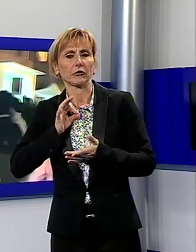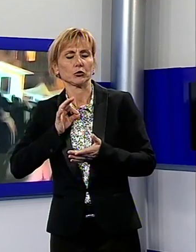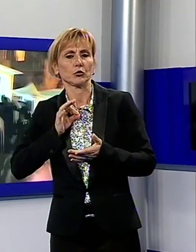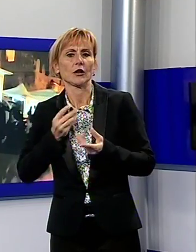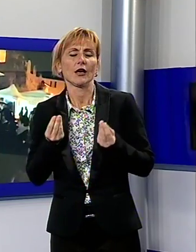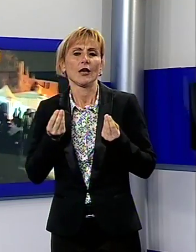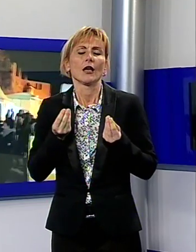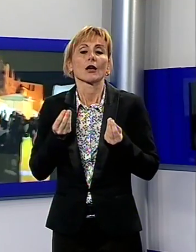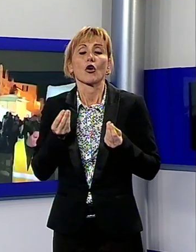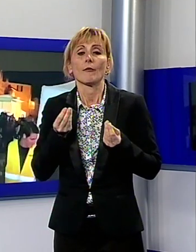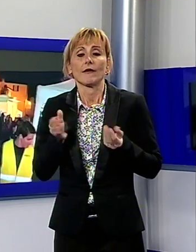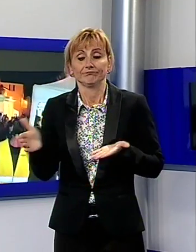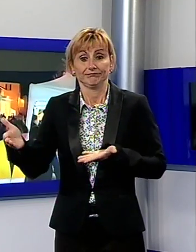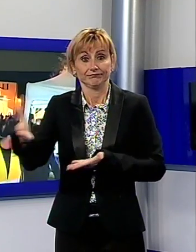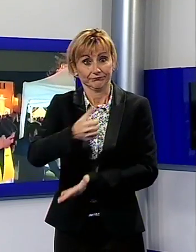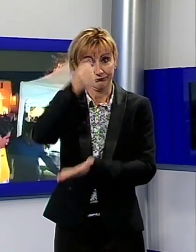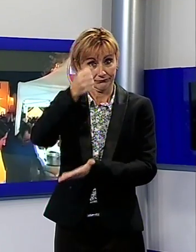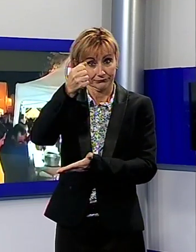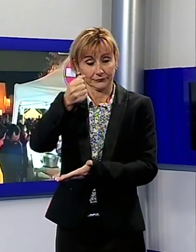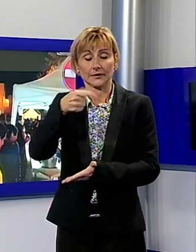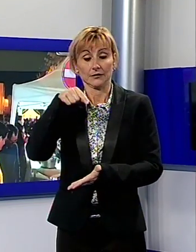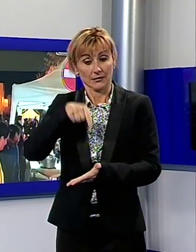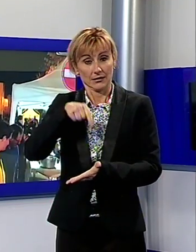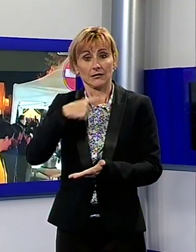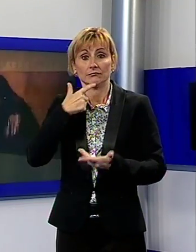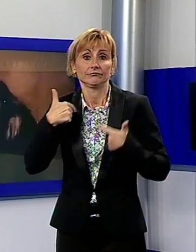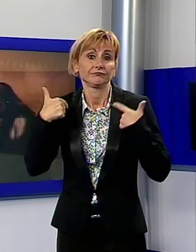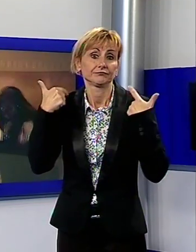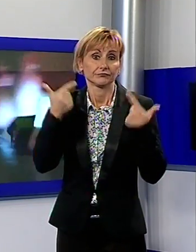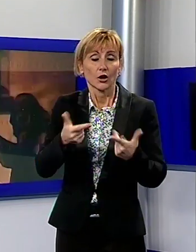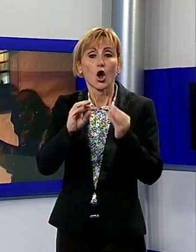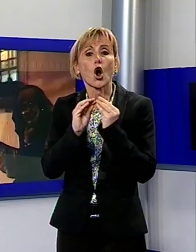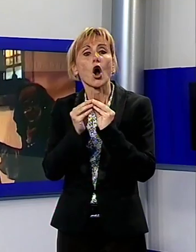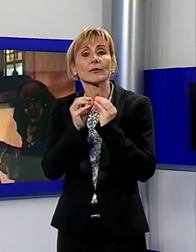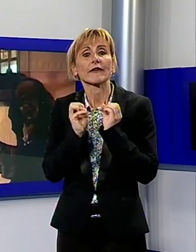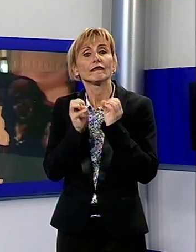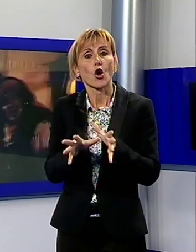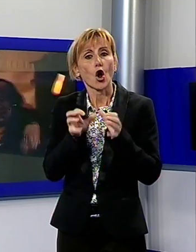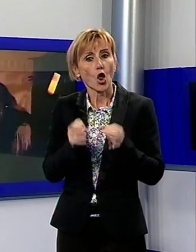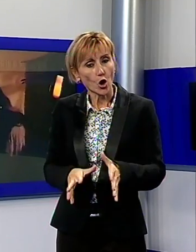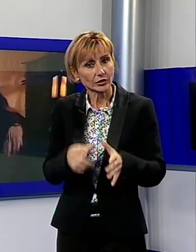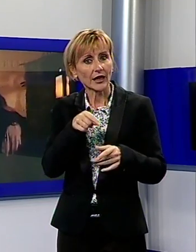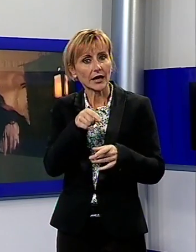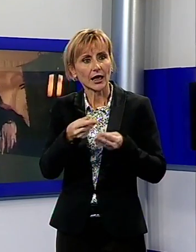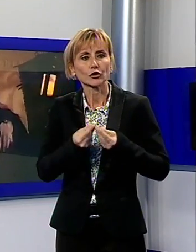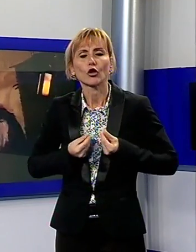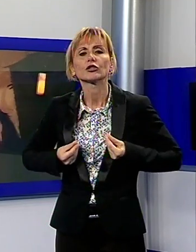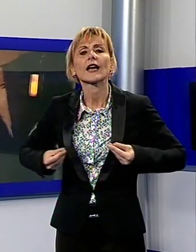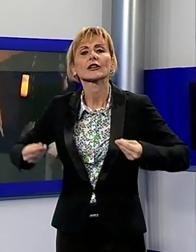proventi della manifestazione, caso unico in Lucchesia, andranno tutti nell'opera di volontariato portata avanti sul territorio dalla centenaria